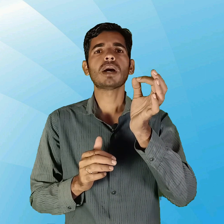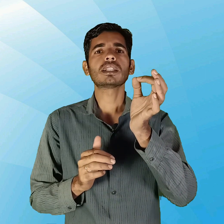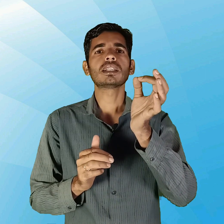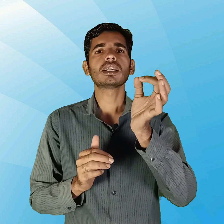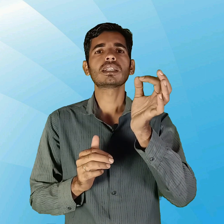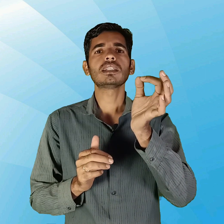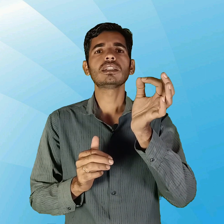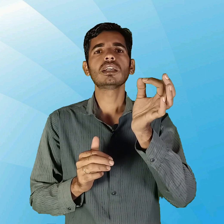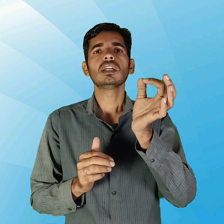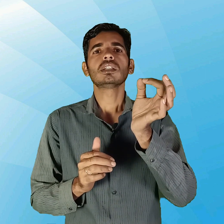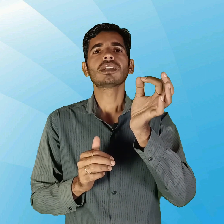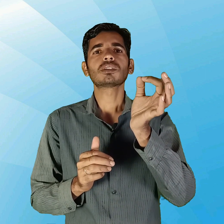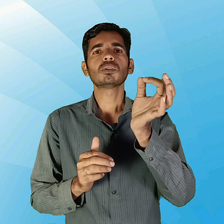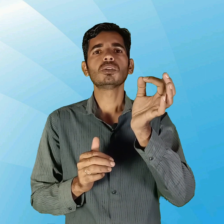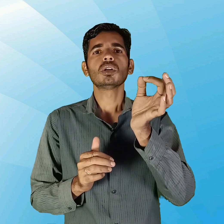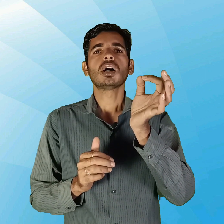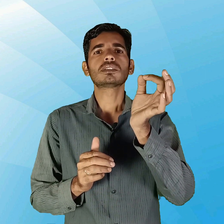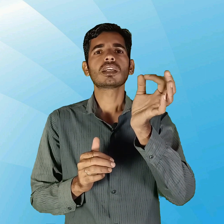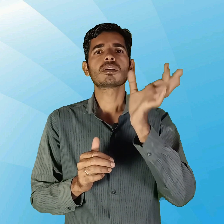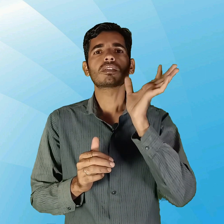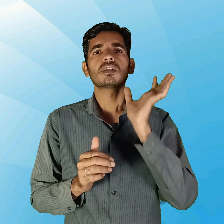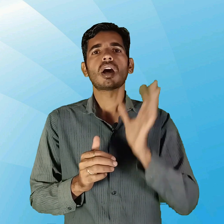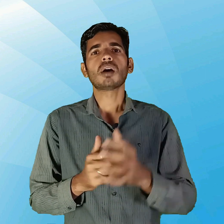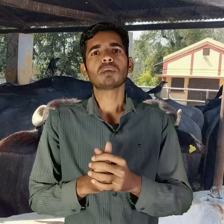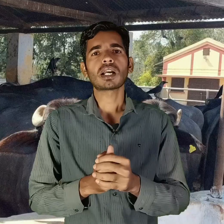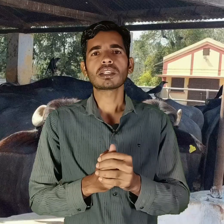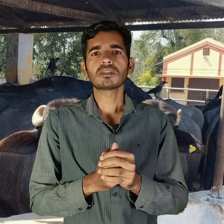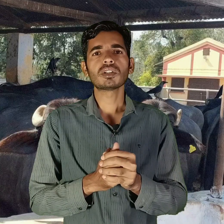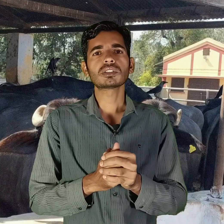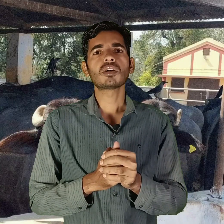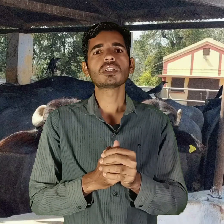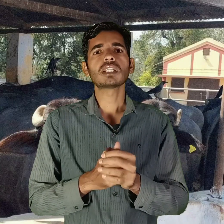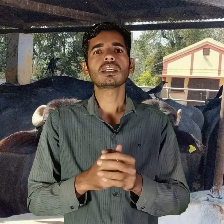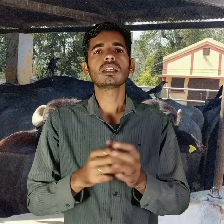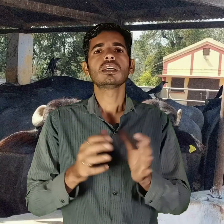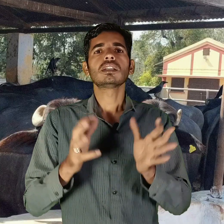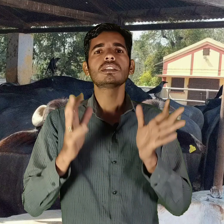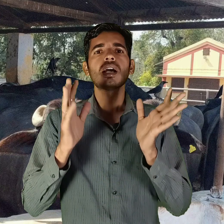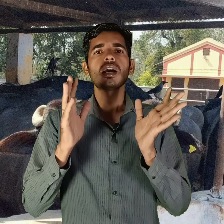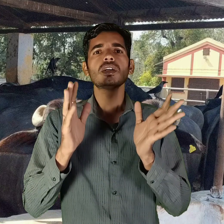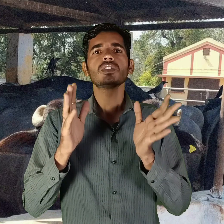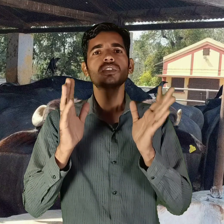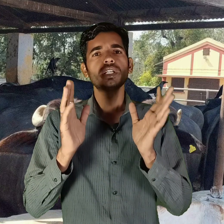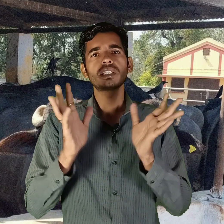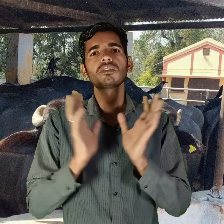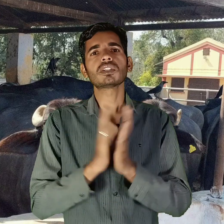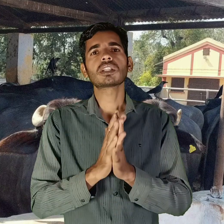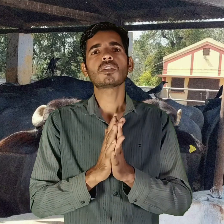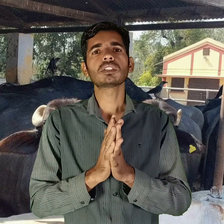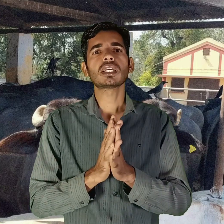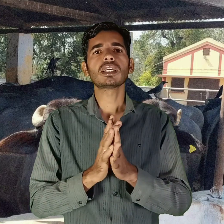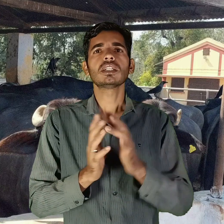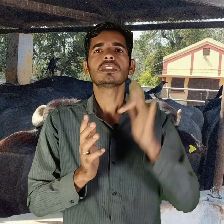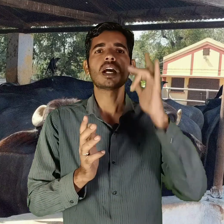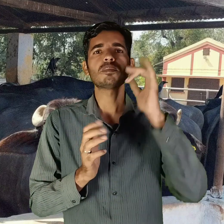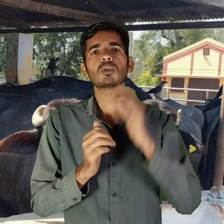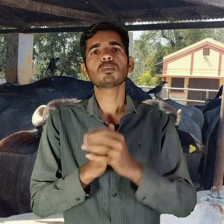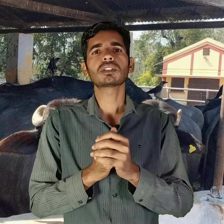बांधने के लिए या तो अच्छे मकान की व्यवस्ता होनी चाहिए या सेड की व्यवस्ता होनी चाहिए जहां पर उपर